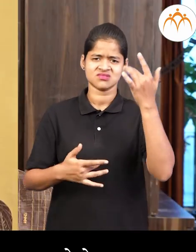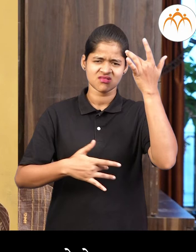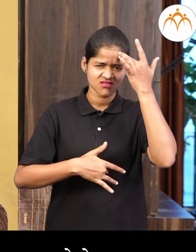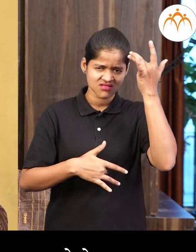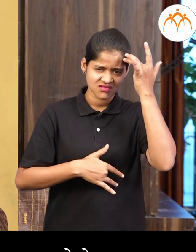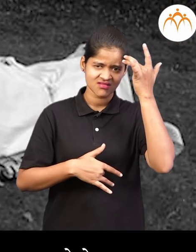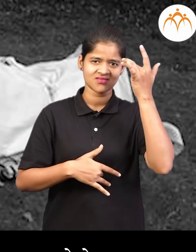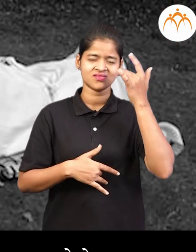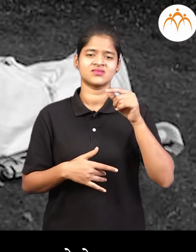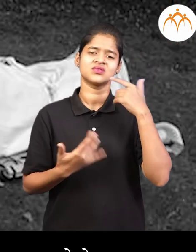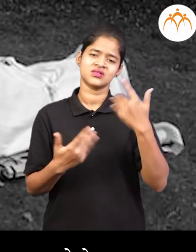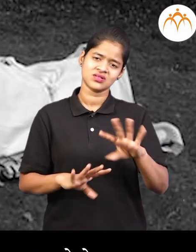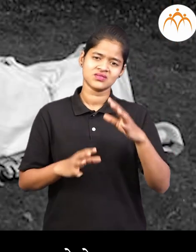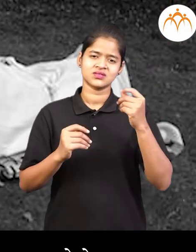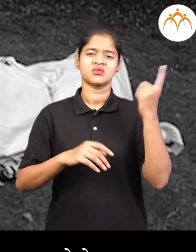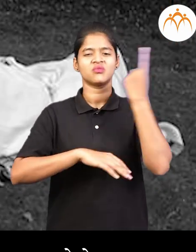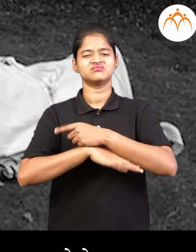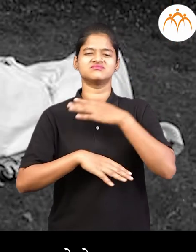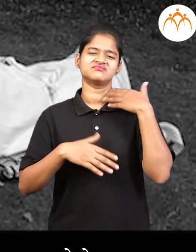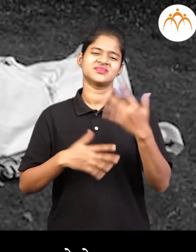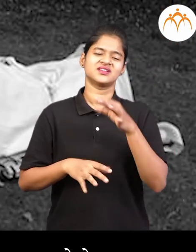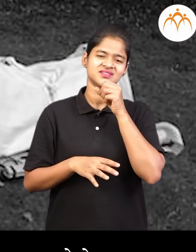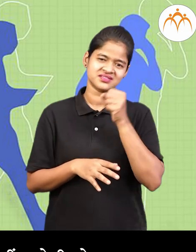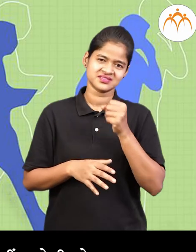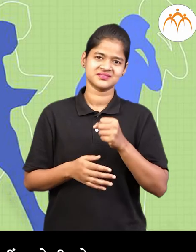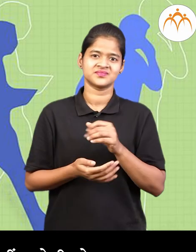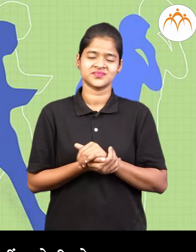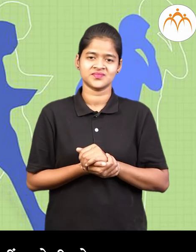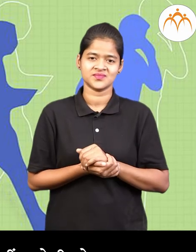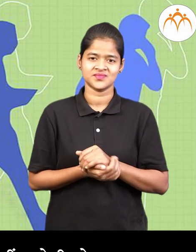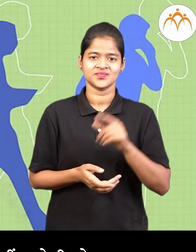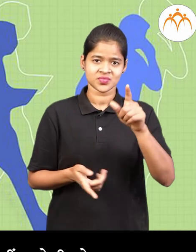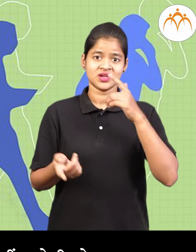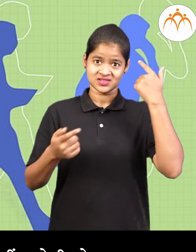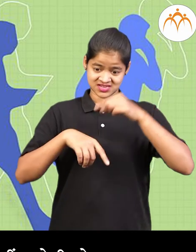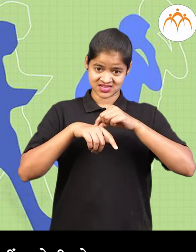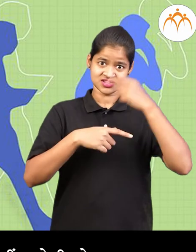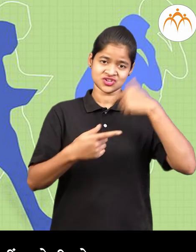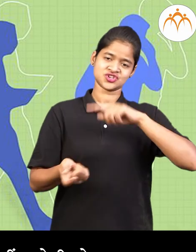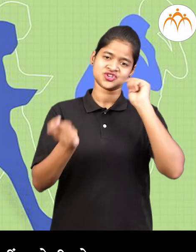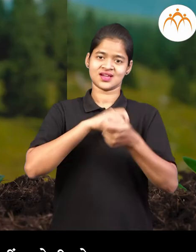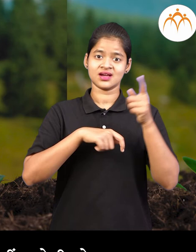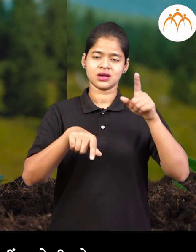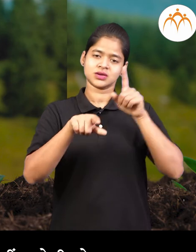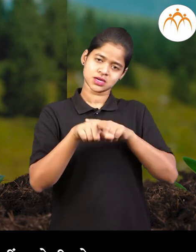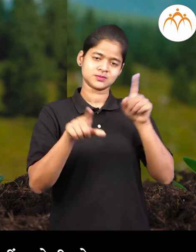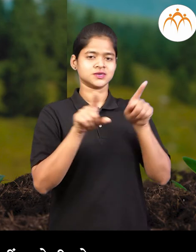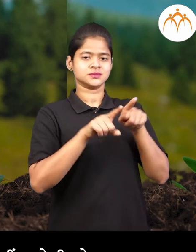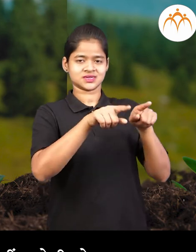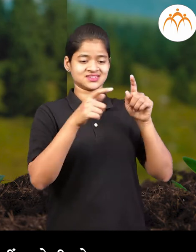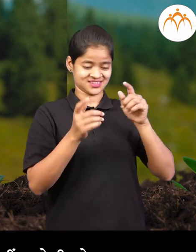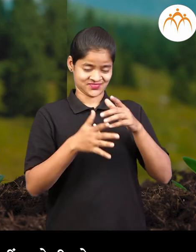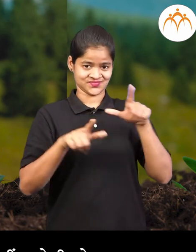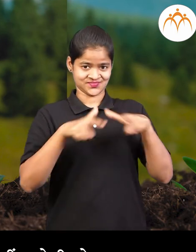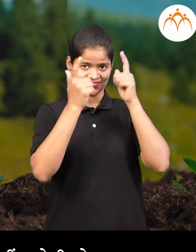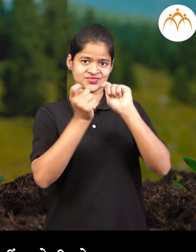एके दिवशी मानसाला मुरुत्यू येतो तसे मानसान मधे बदल होतात तसे वनस्पतिन मधे ही